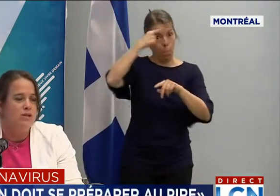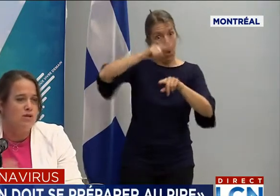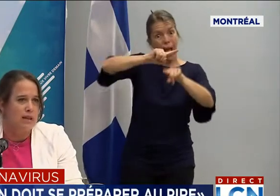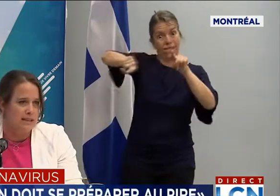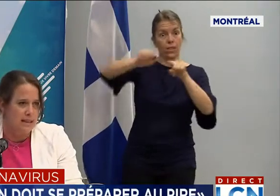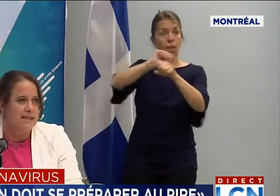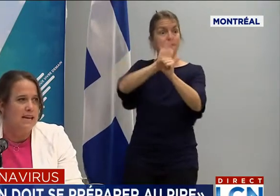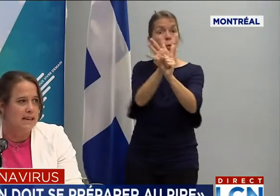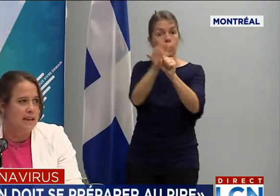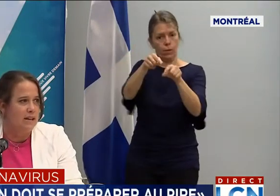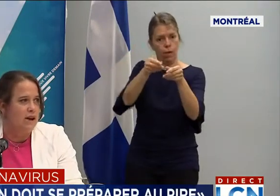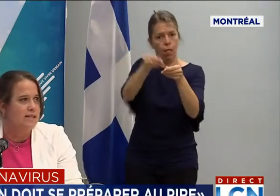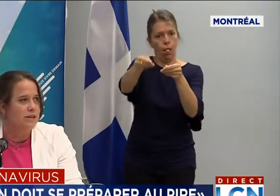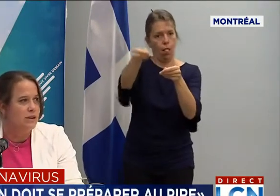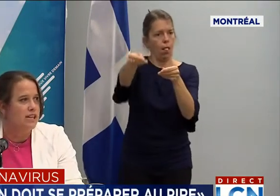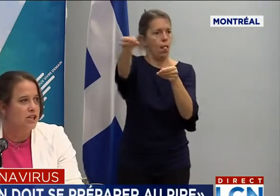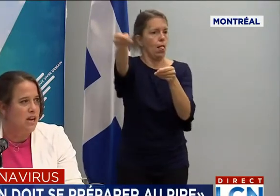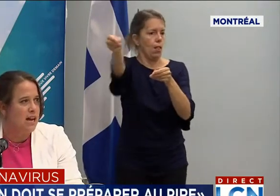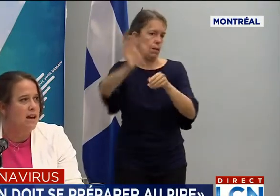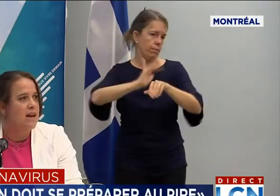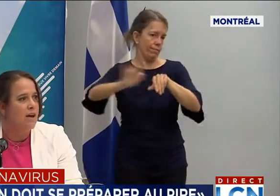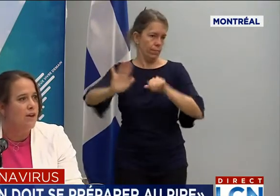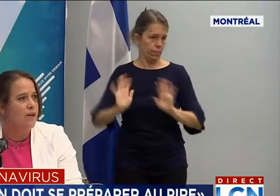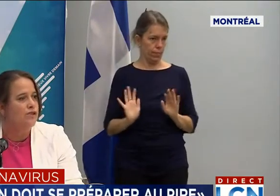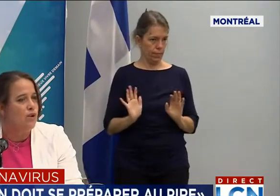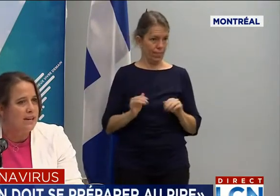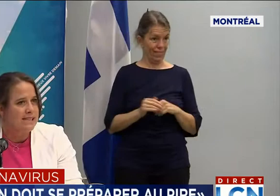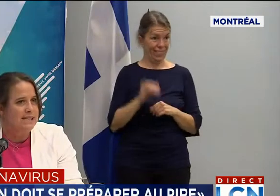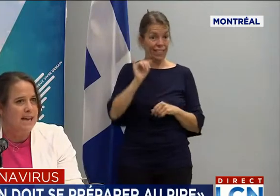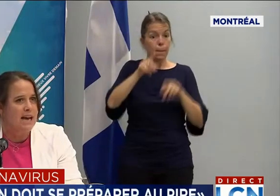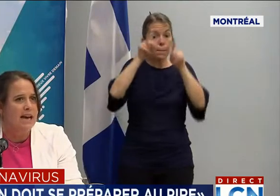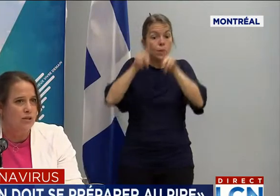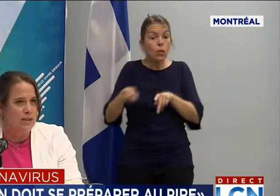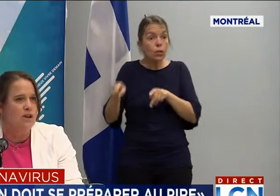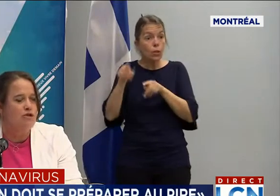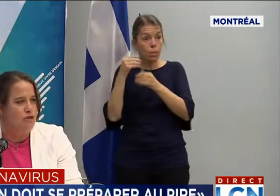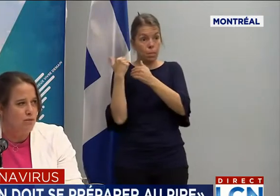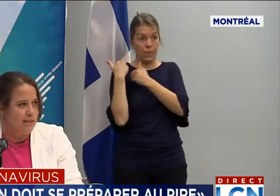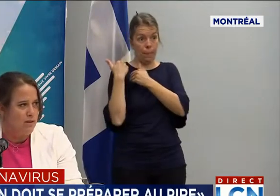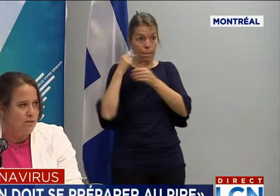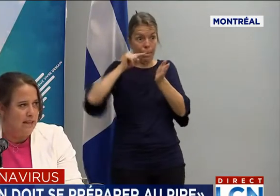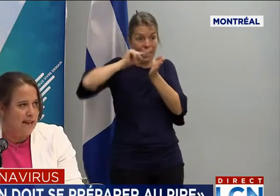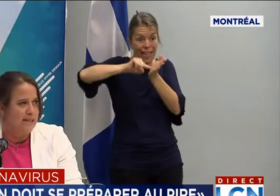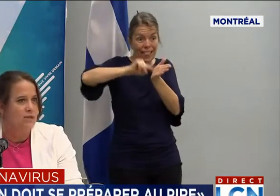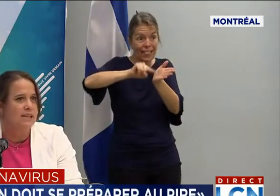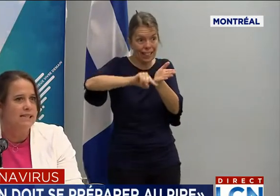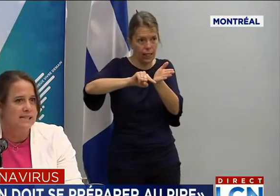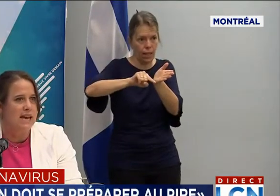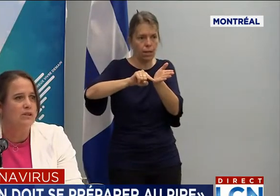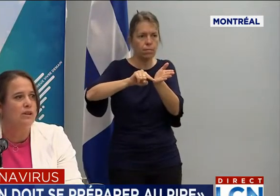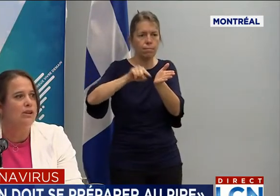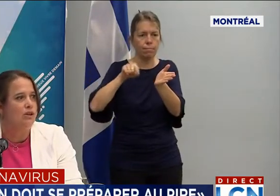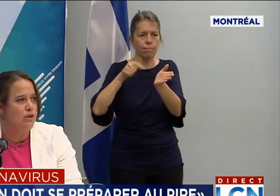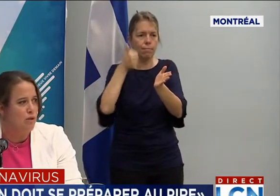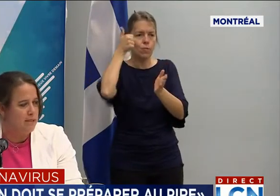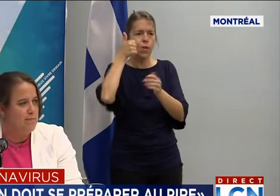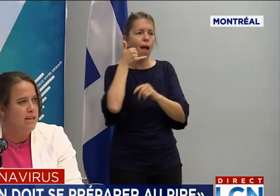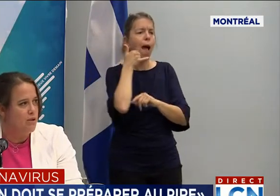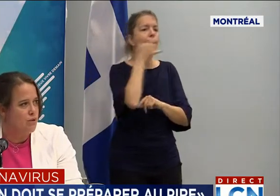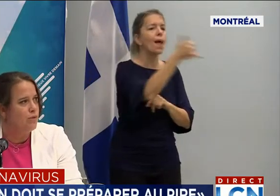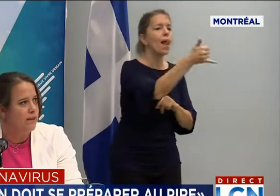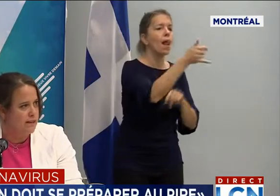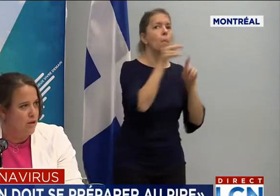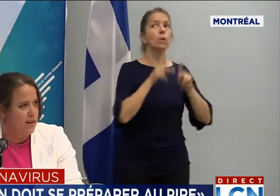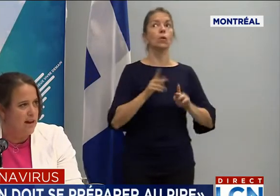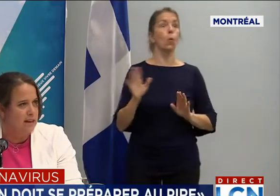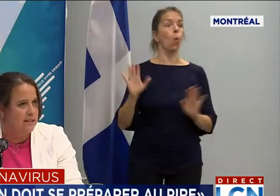Actuellement, ce qu'on entend des enquêteurs, c'est que les gens sont réticents à donner le nom des contacts, sont réticents à donner le nom des